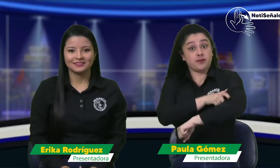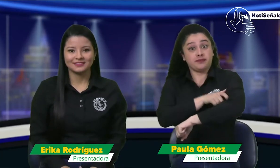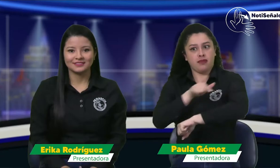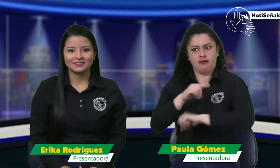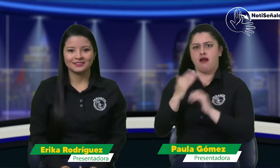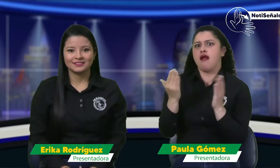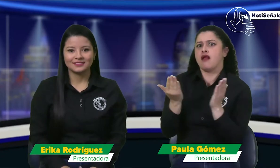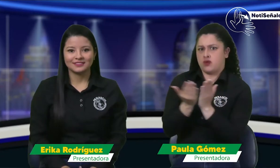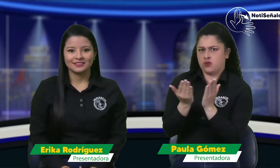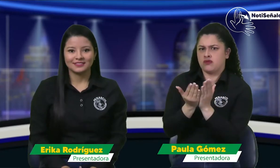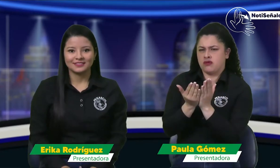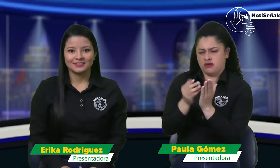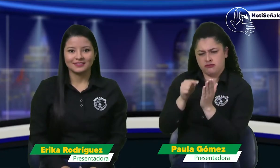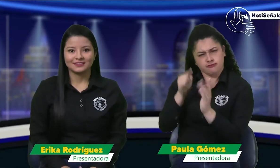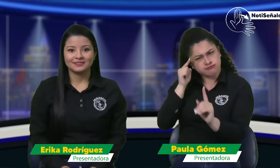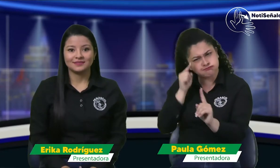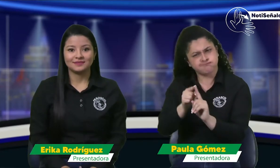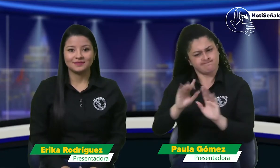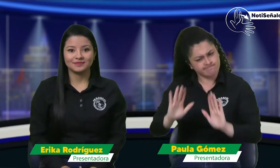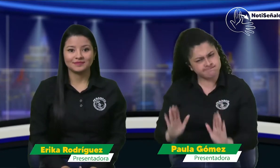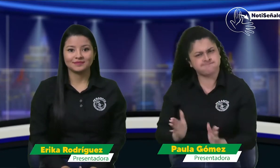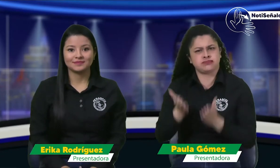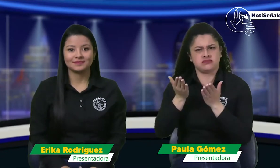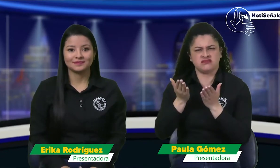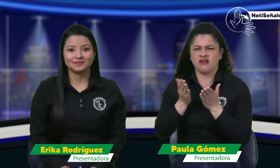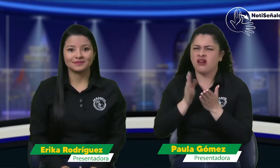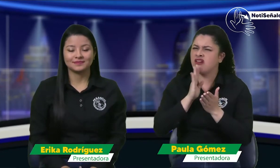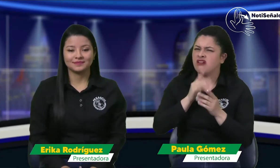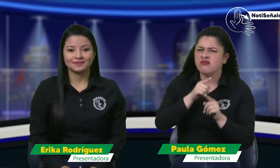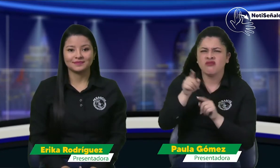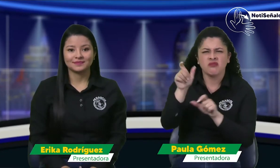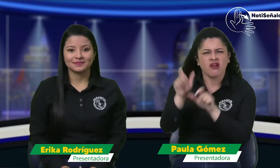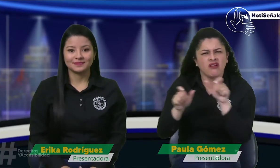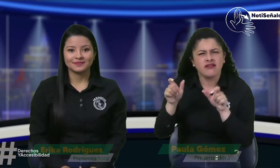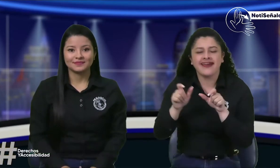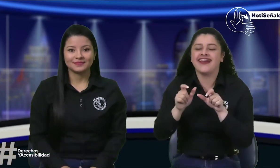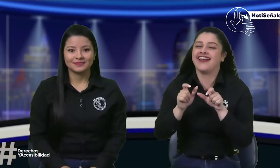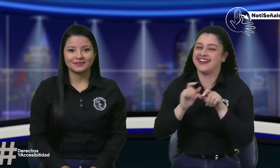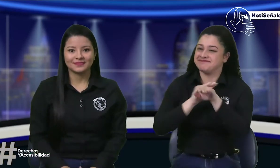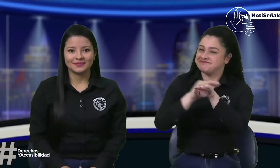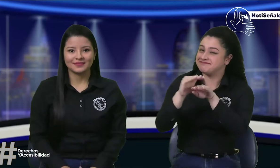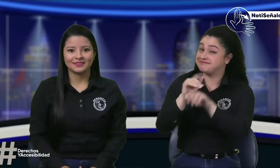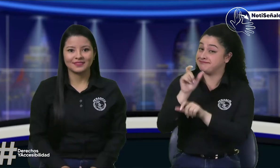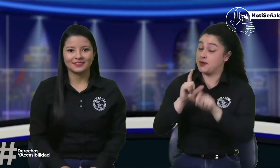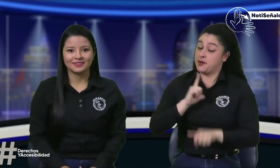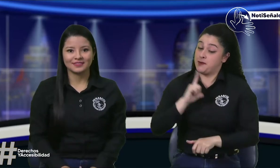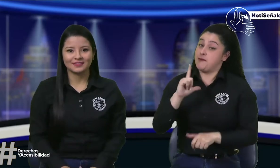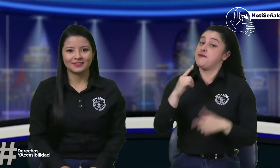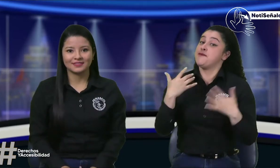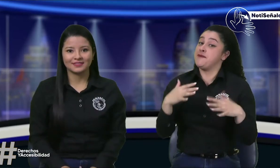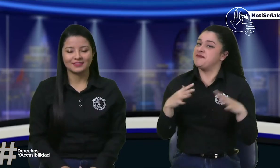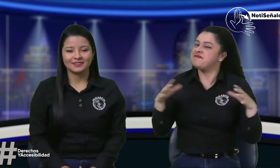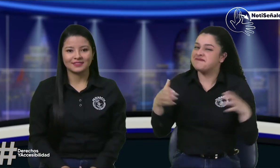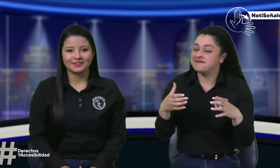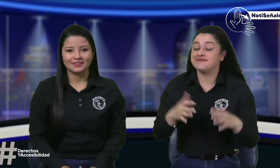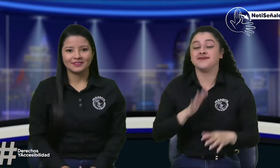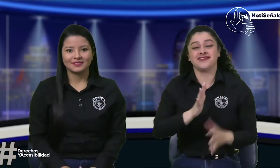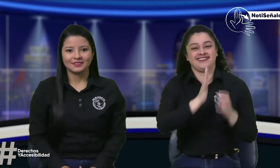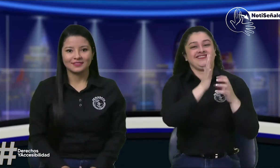Uno es sobre el comité enfocado al mejoramiento de la educación. Para eso tenemos invitados